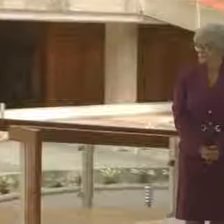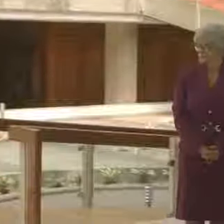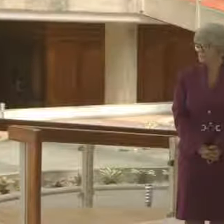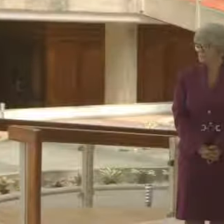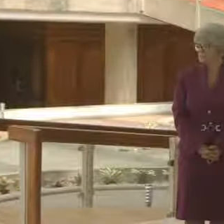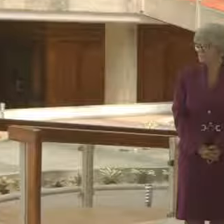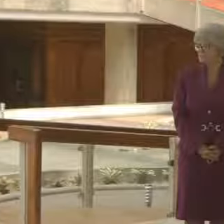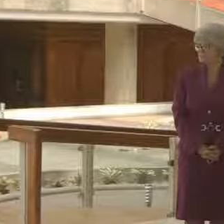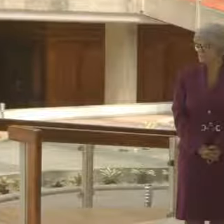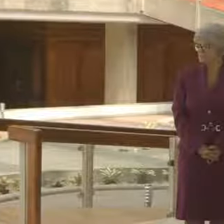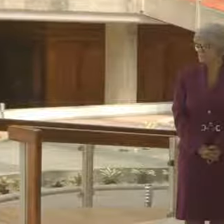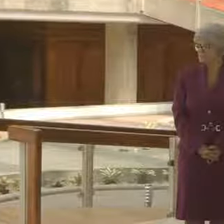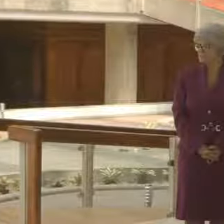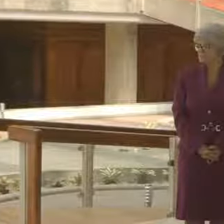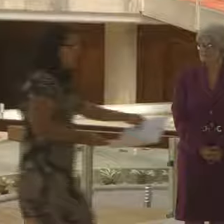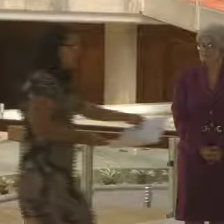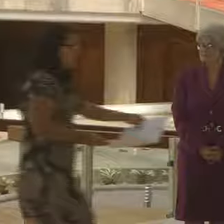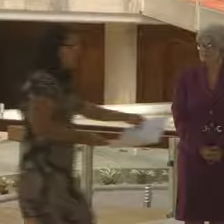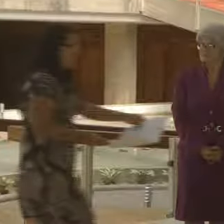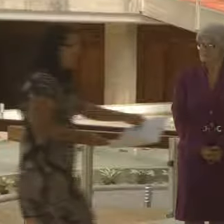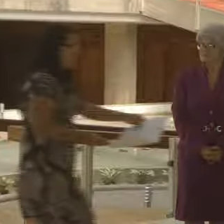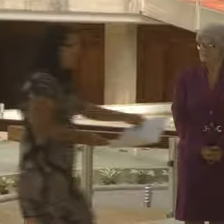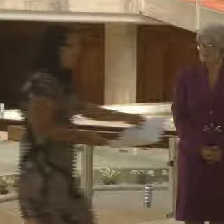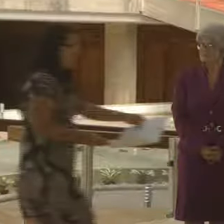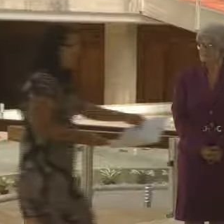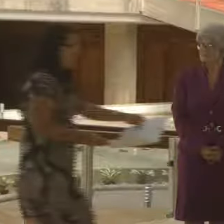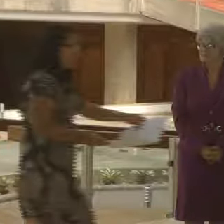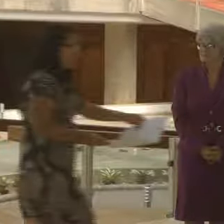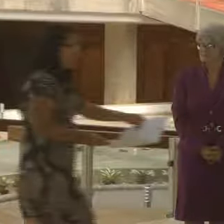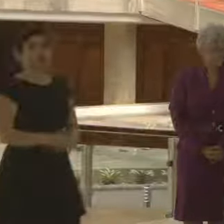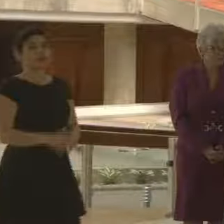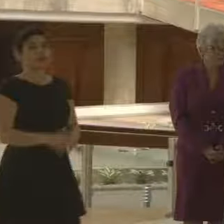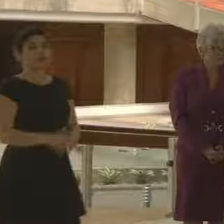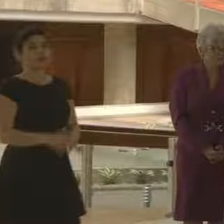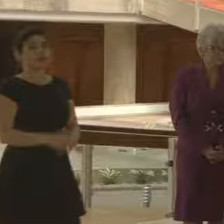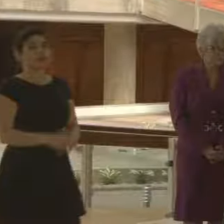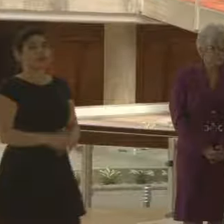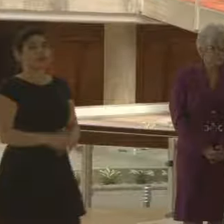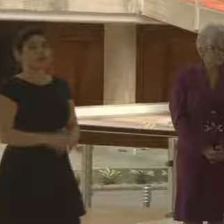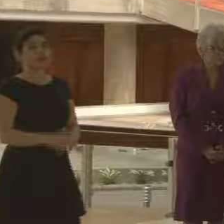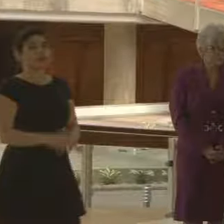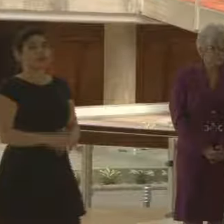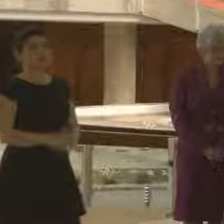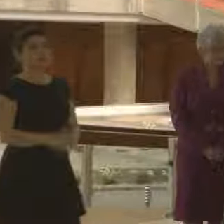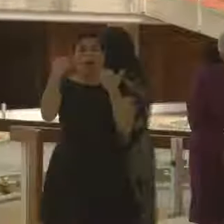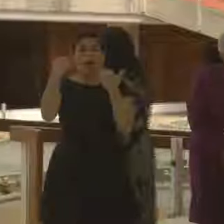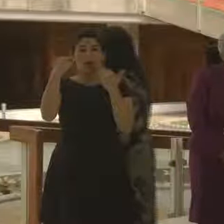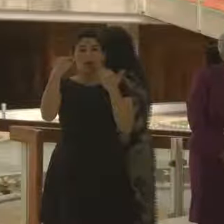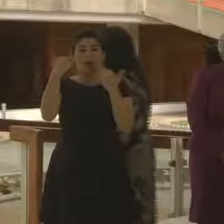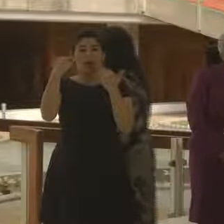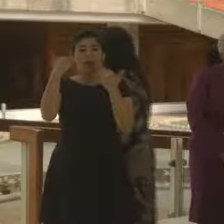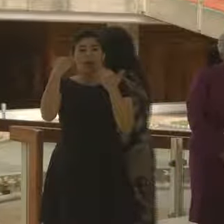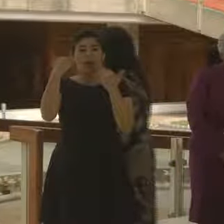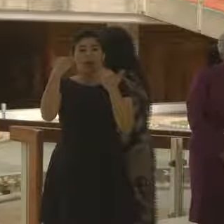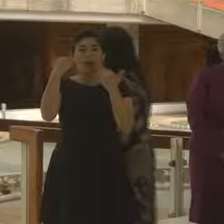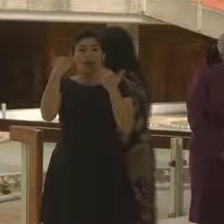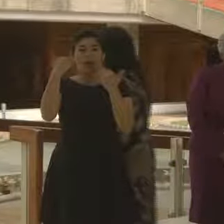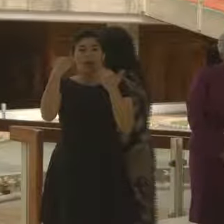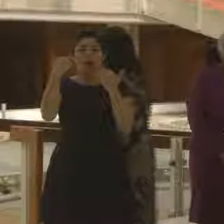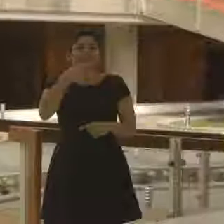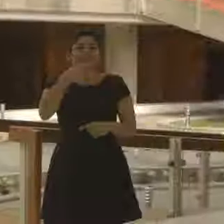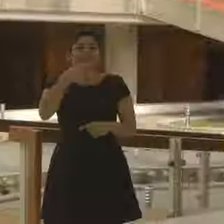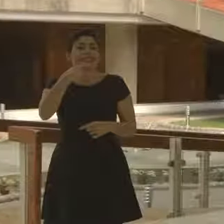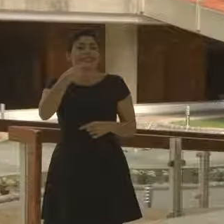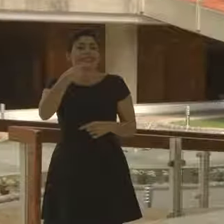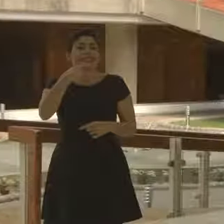Continuamos con la firma que regula la contratación de nuevos alquileres. Esta directriz establece que no se debe